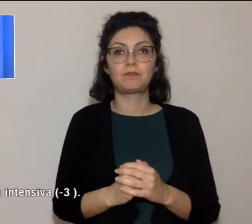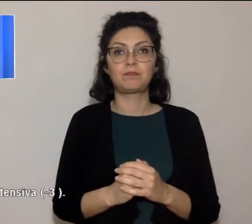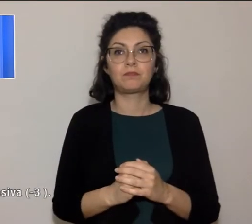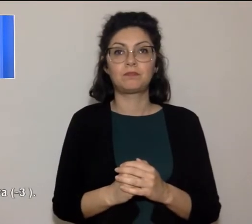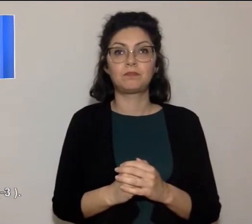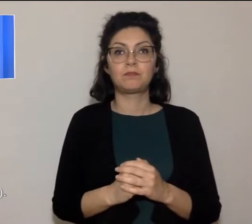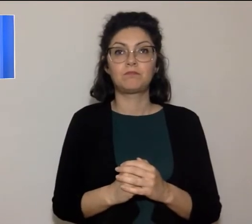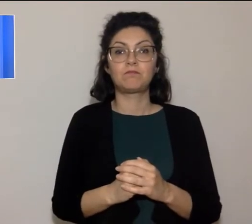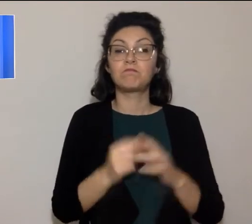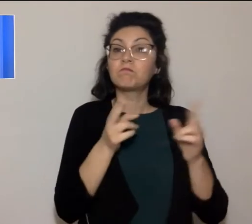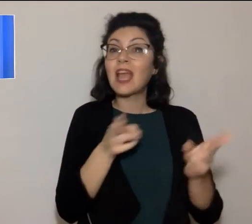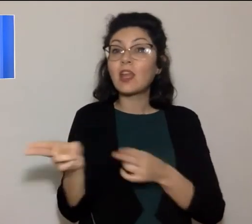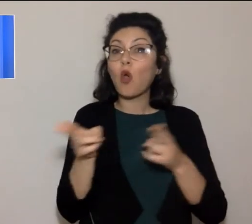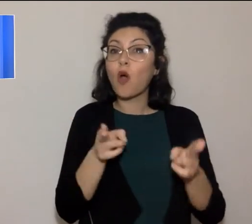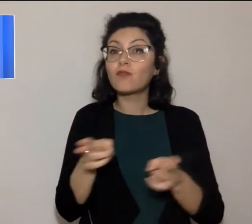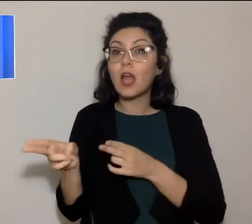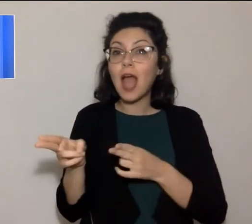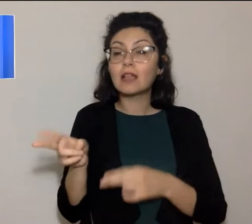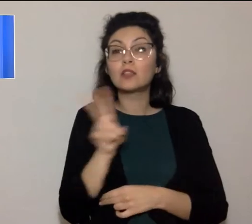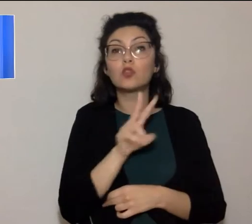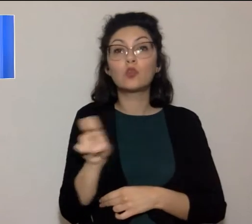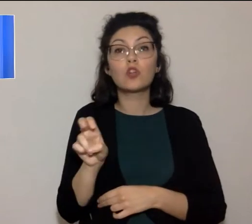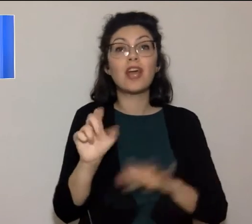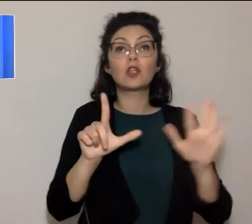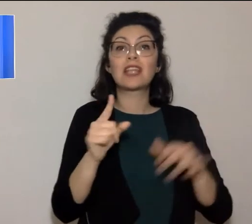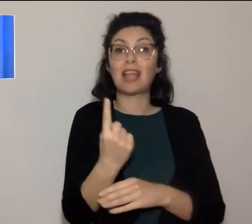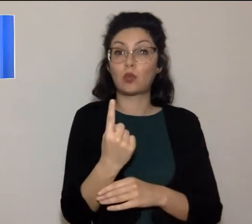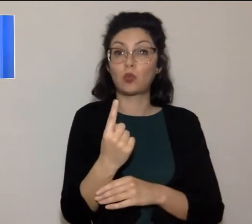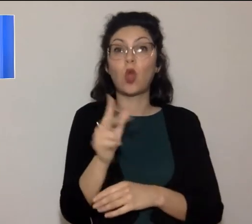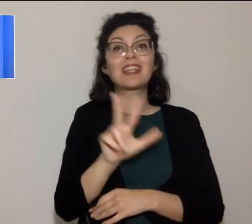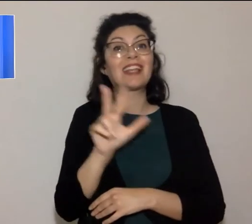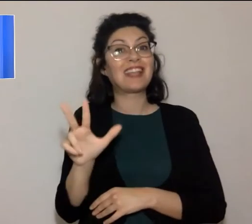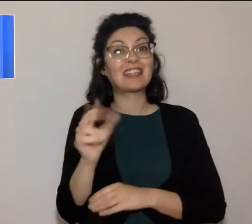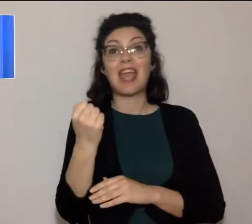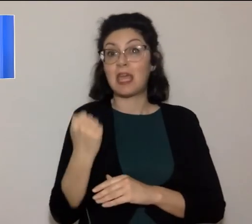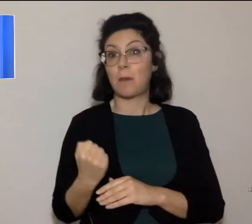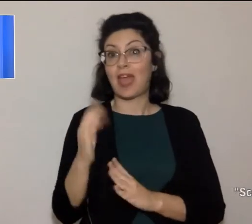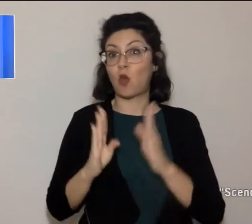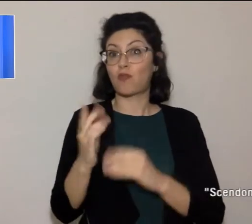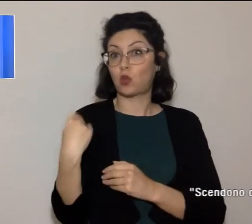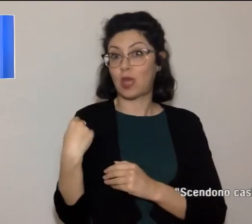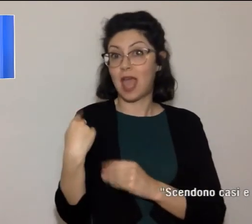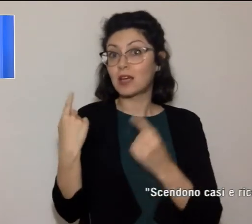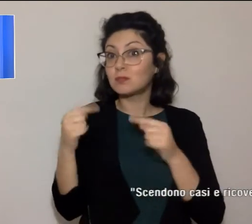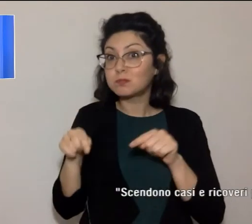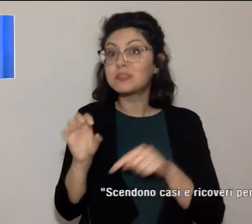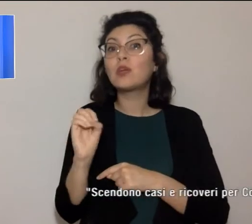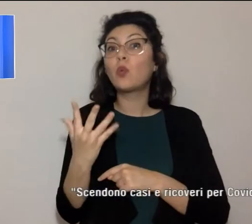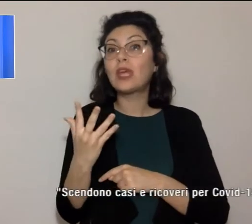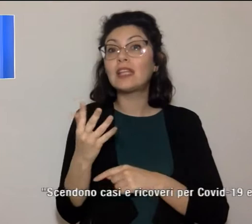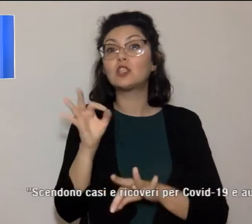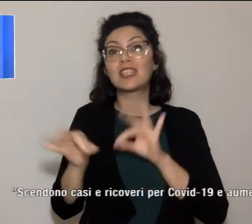I ricoverati sono 271, 33 in meno rispetto a ieri, di cui 15 in terapia